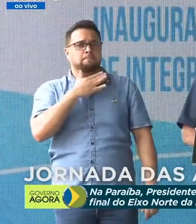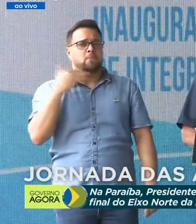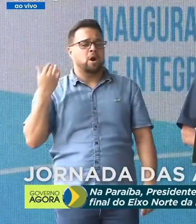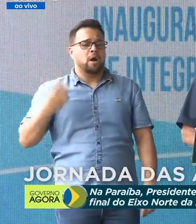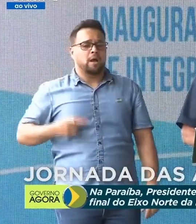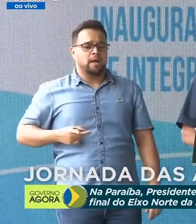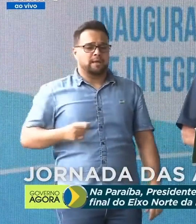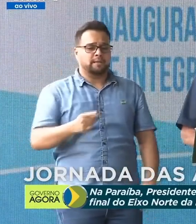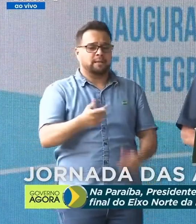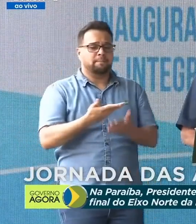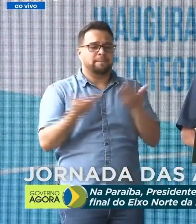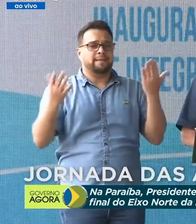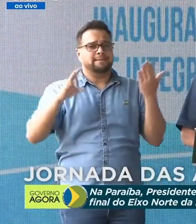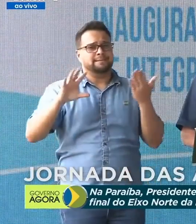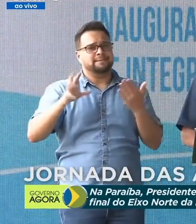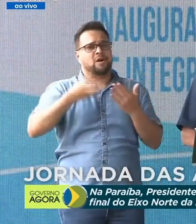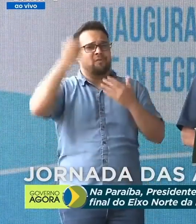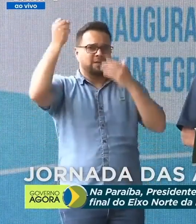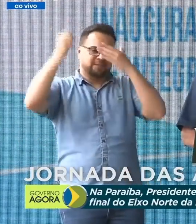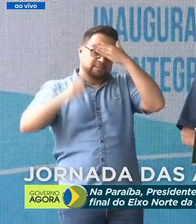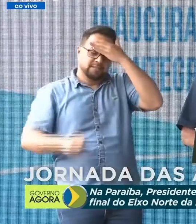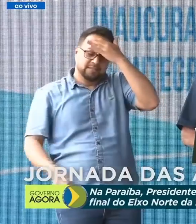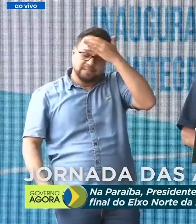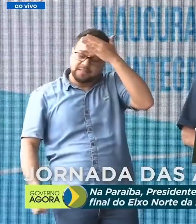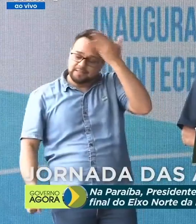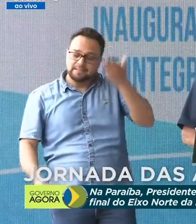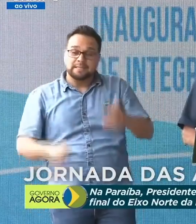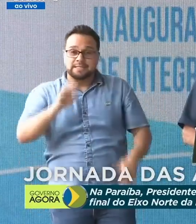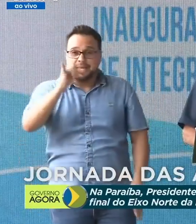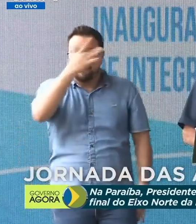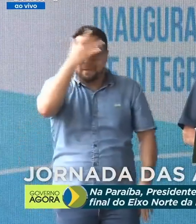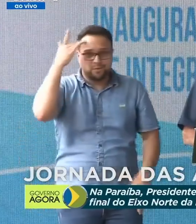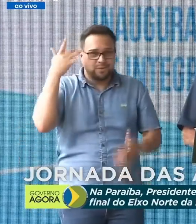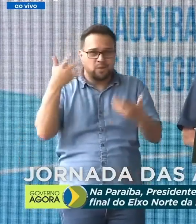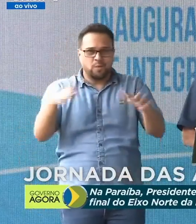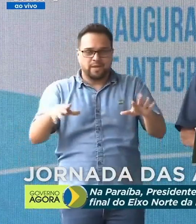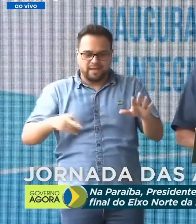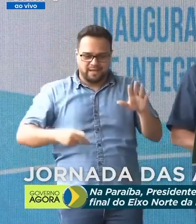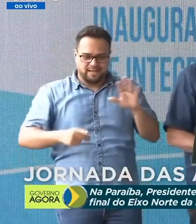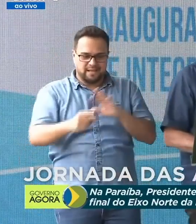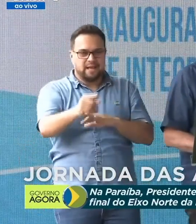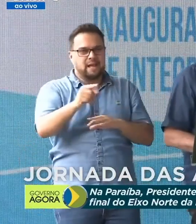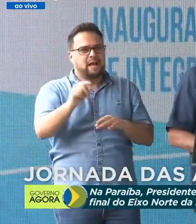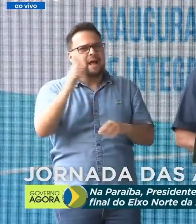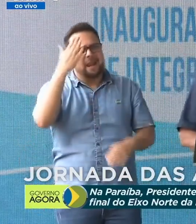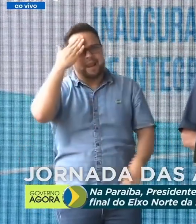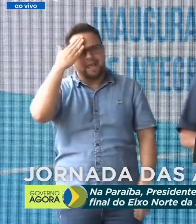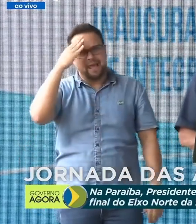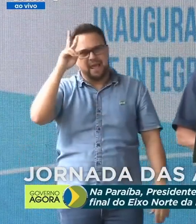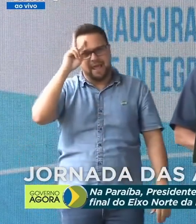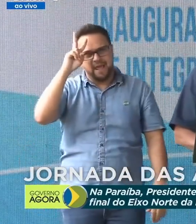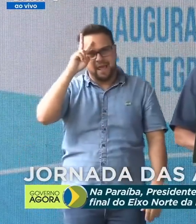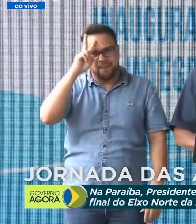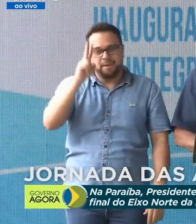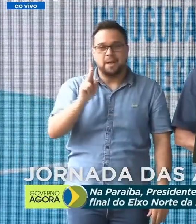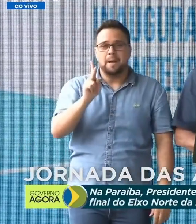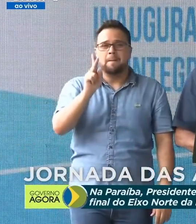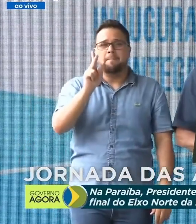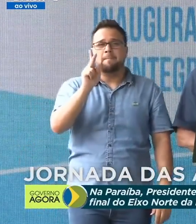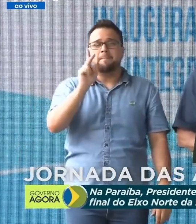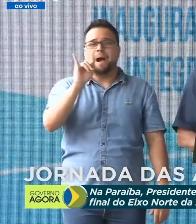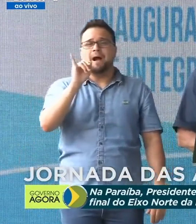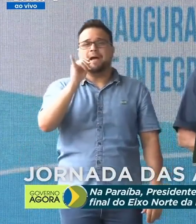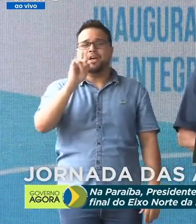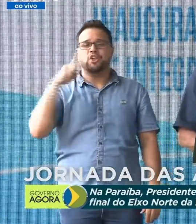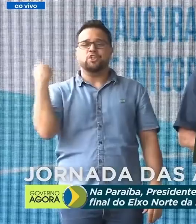Quem não quer morrer eternamente, lembre das letras do Pai Nosso. Perdoa